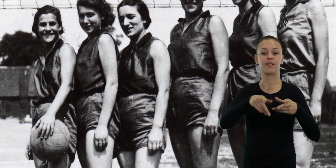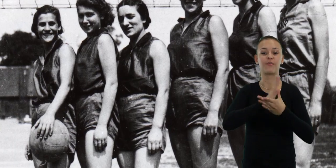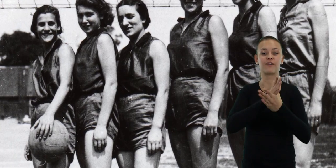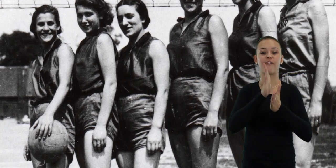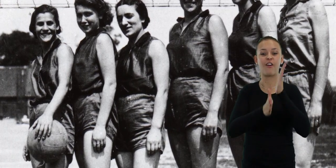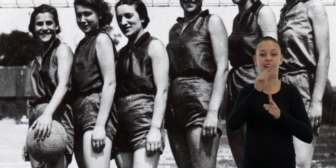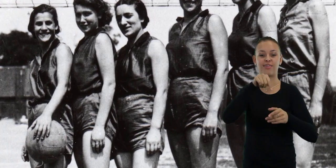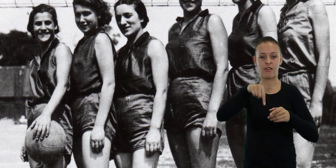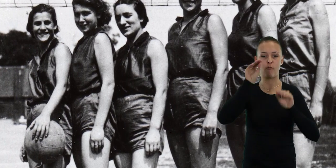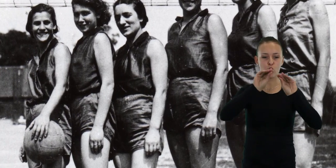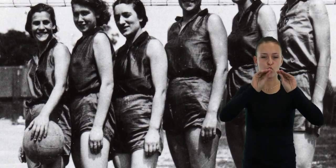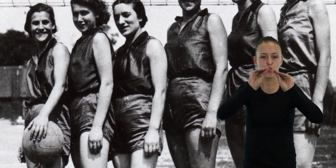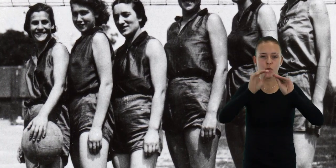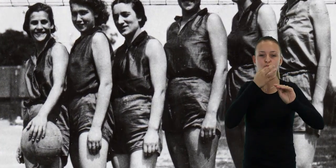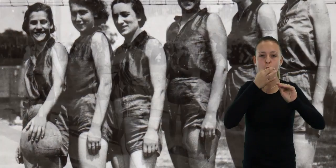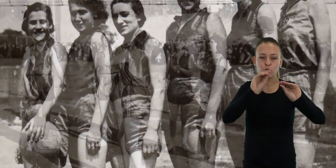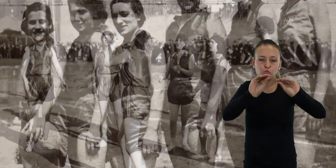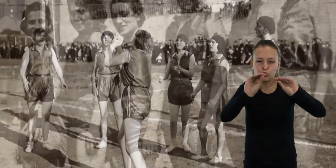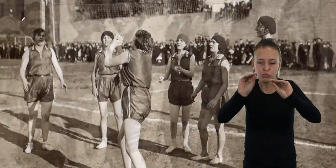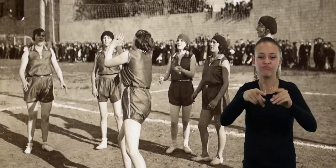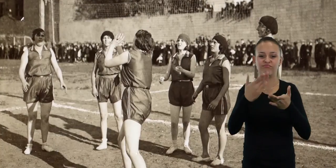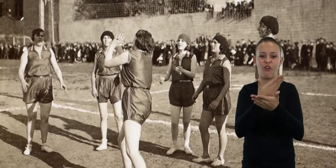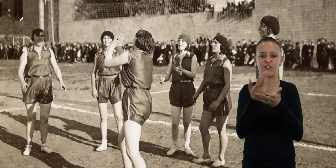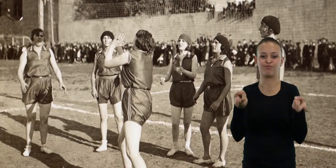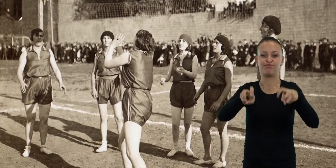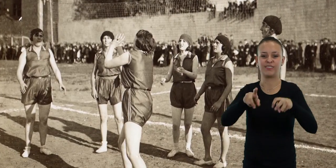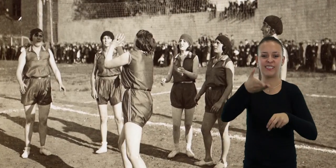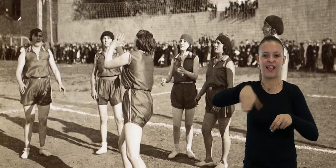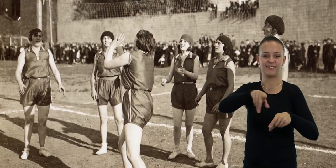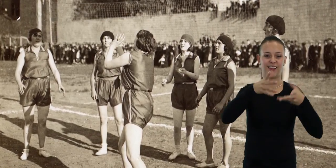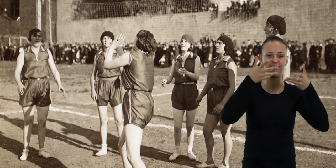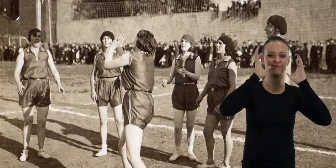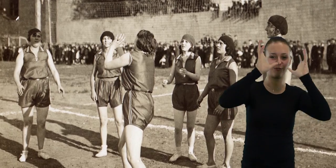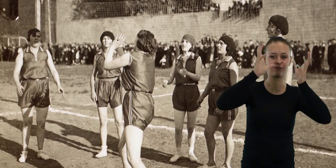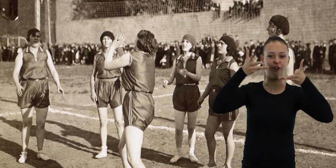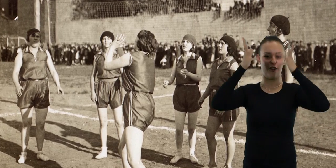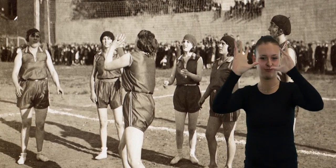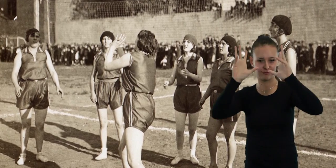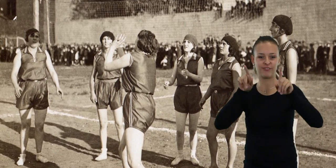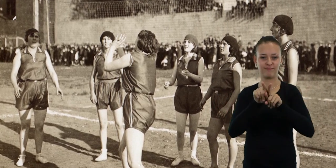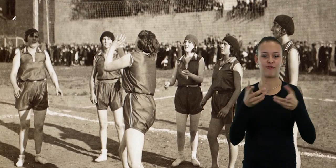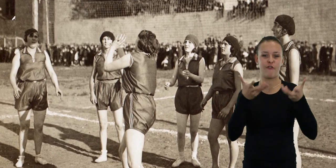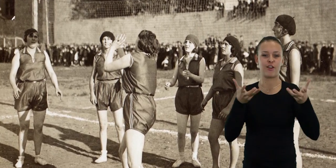oparciu o uczącą się młodzież tworzone były także sekcje w łódzkich klubach i stowarzyszeniach sportowych.